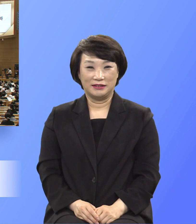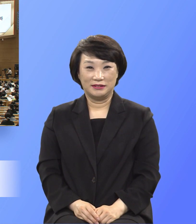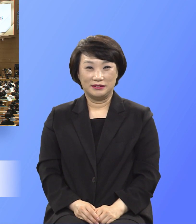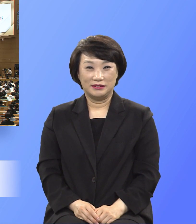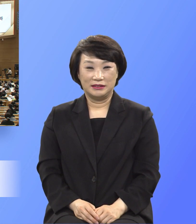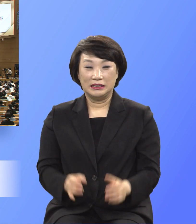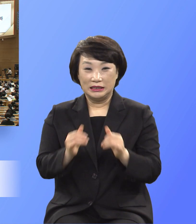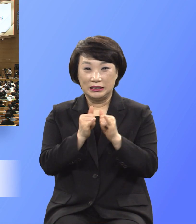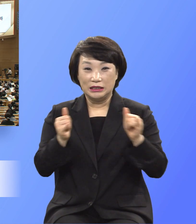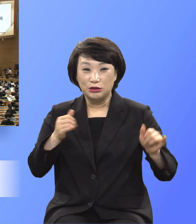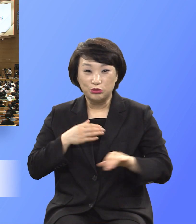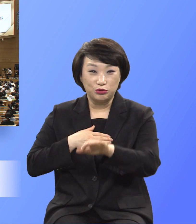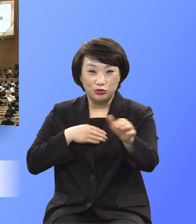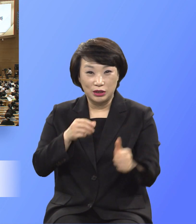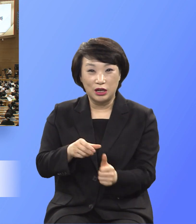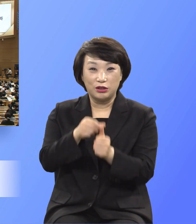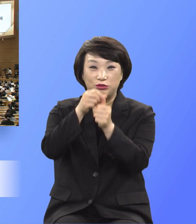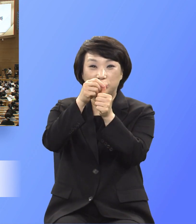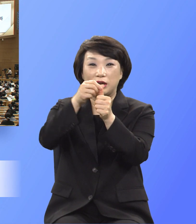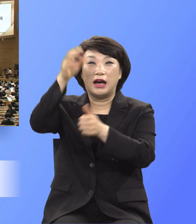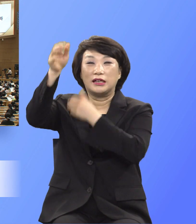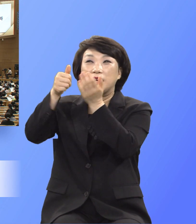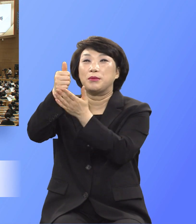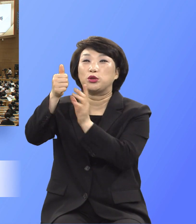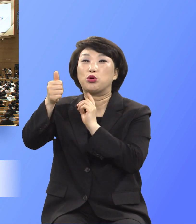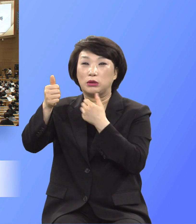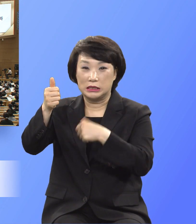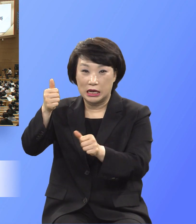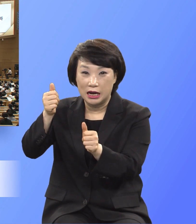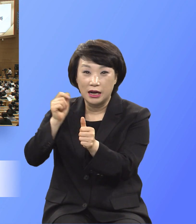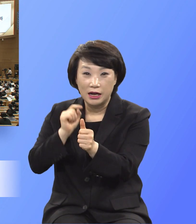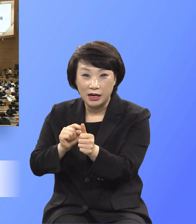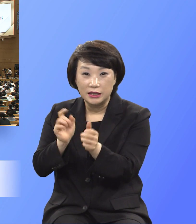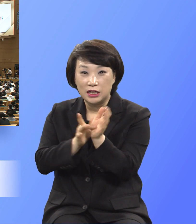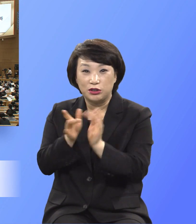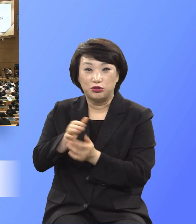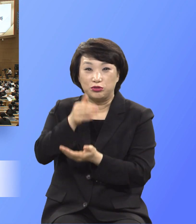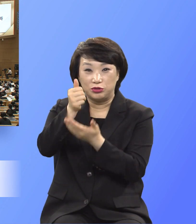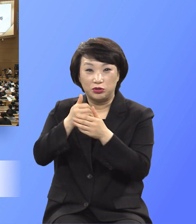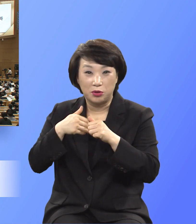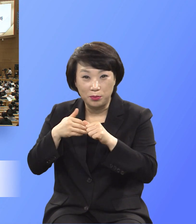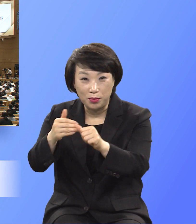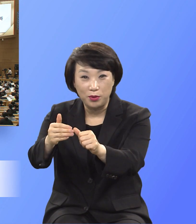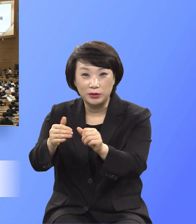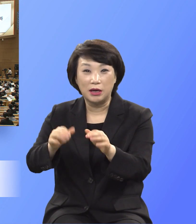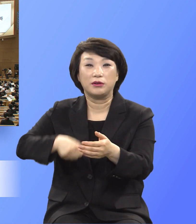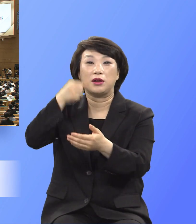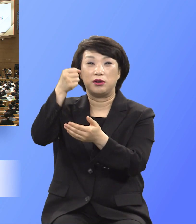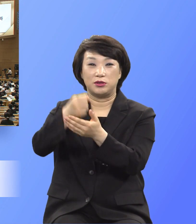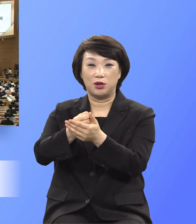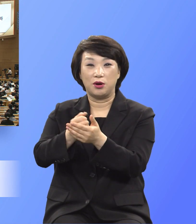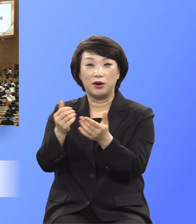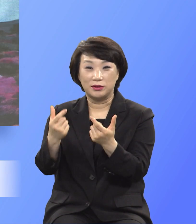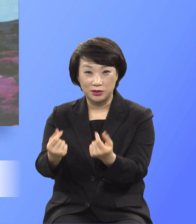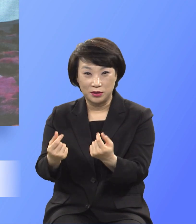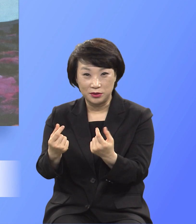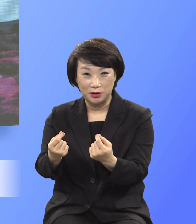인류구원을 자신의 독자 예수 그리도 정한 것 같이요 우리의